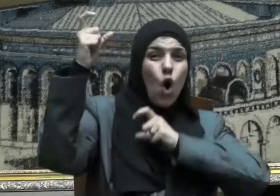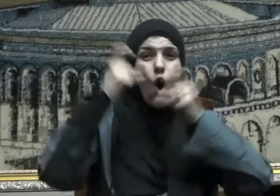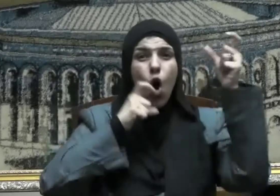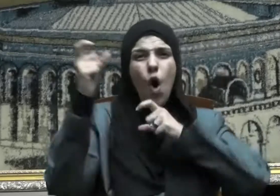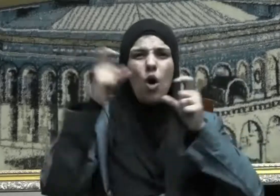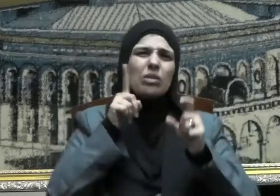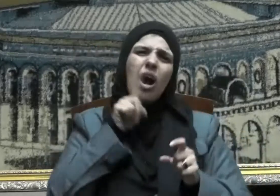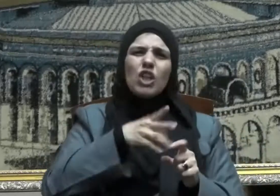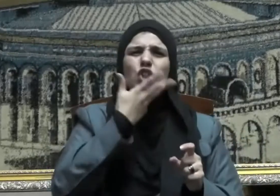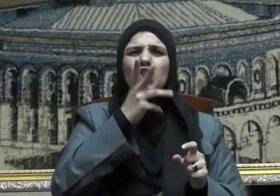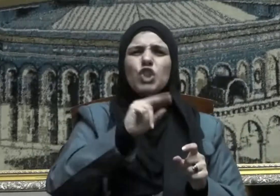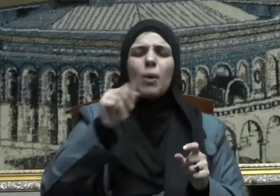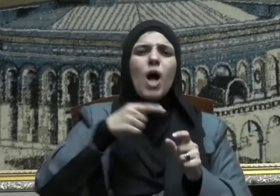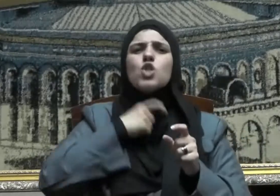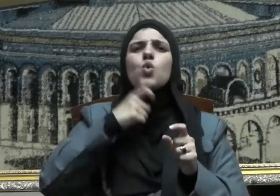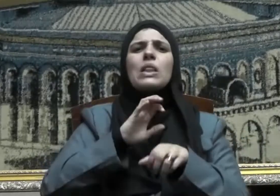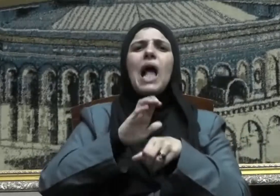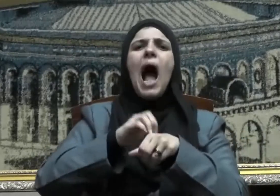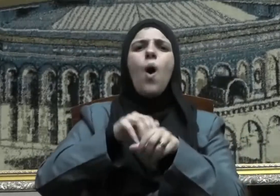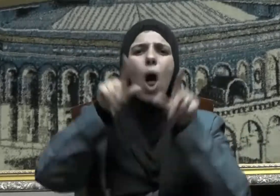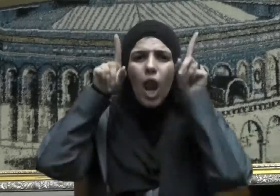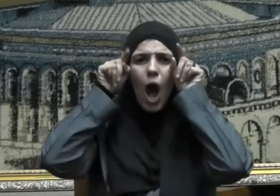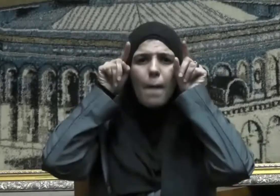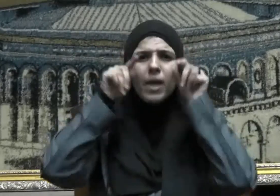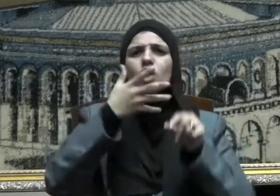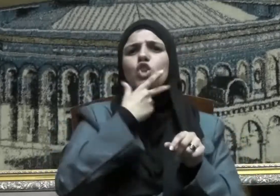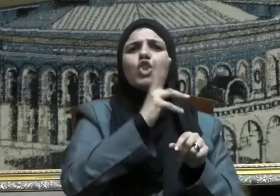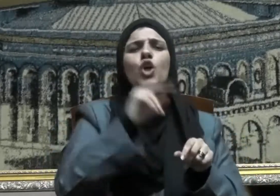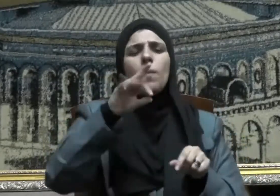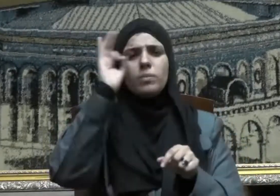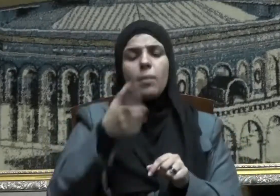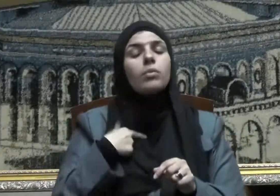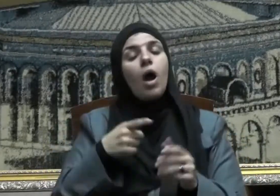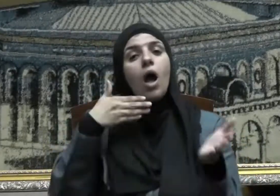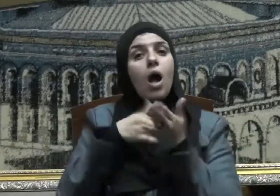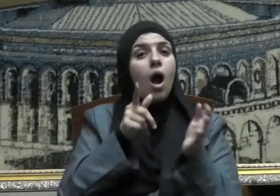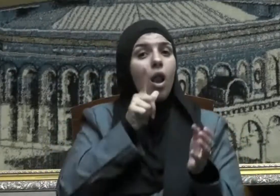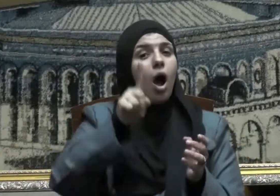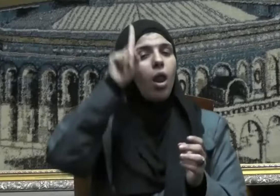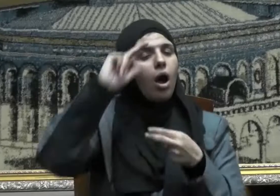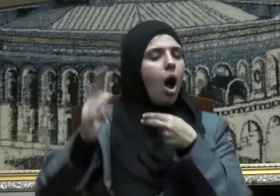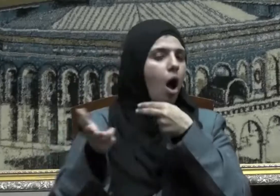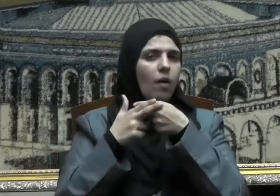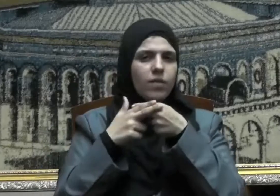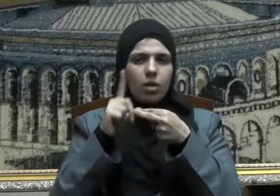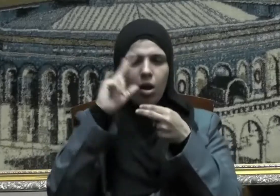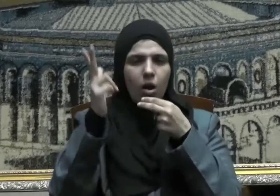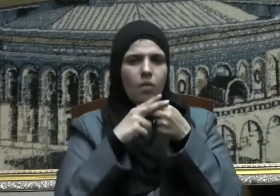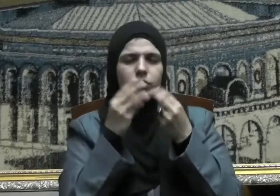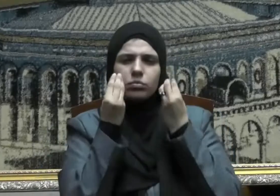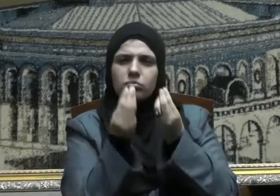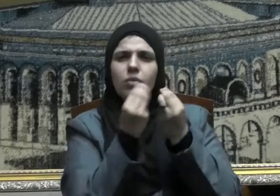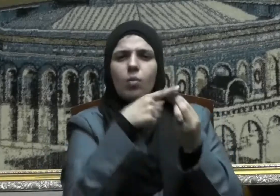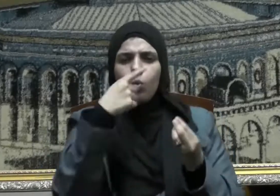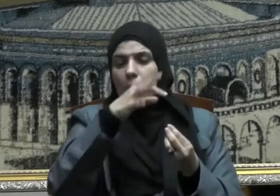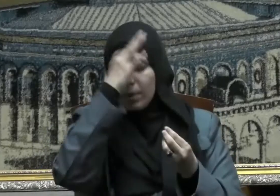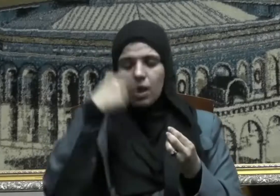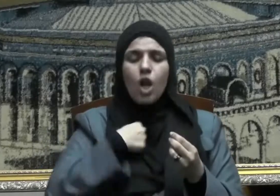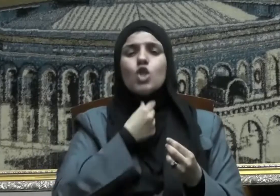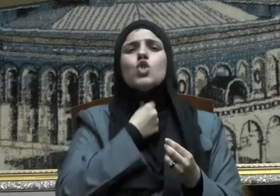أنكر الأصوات لصوت الحمير وقد أثنى الله عز وجل على الذين